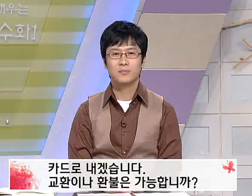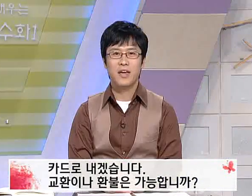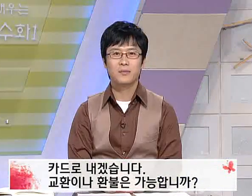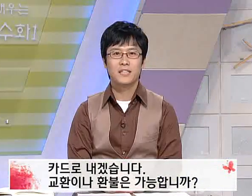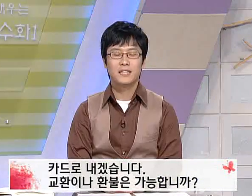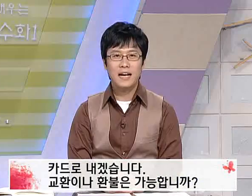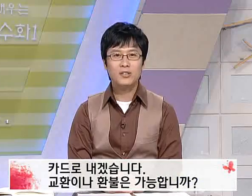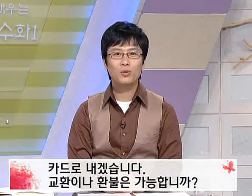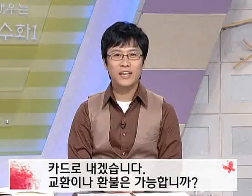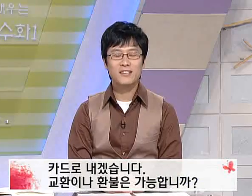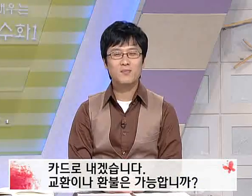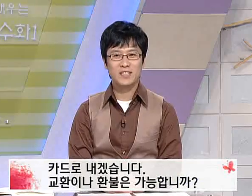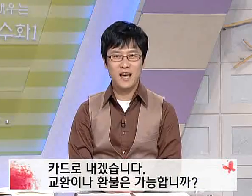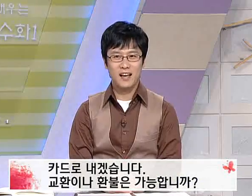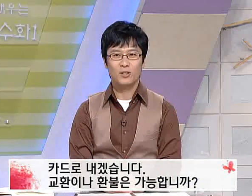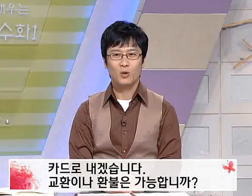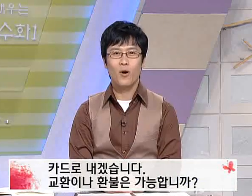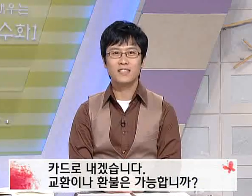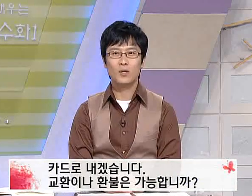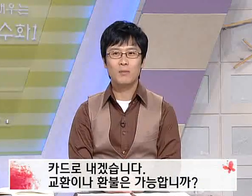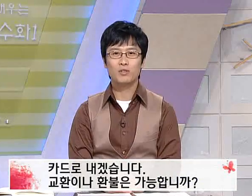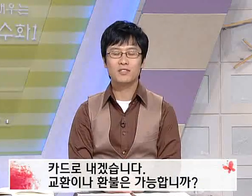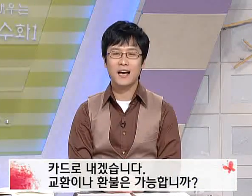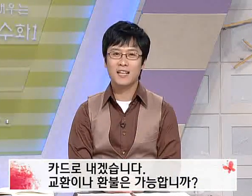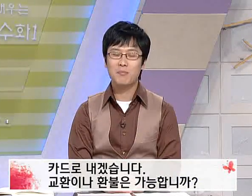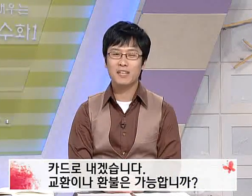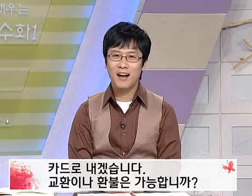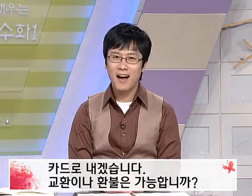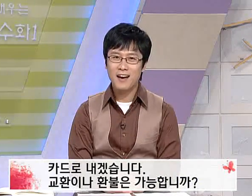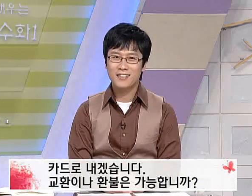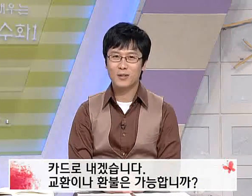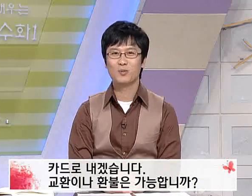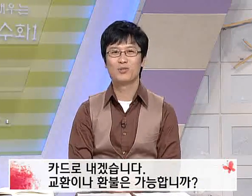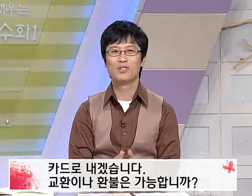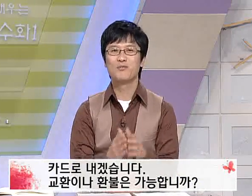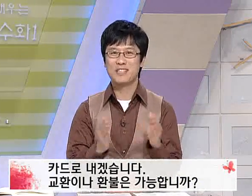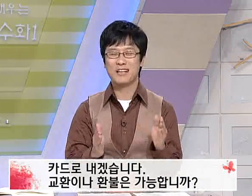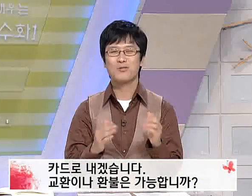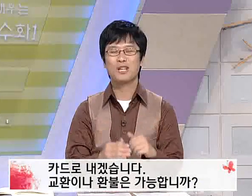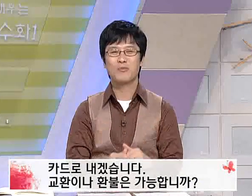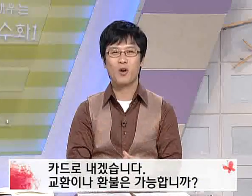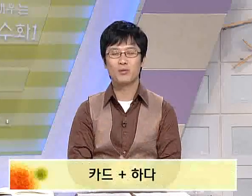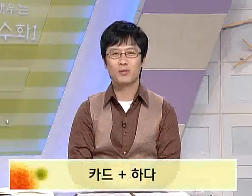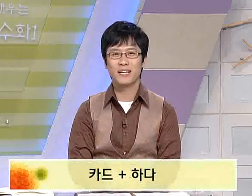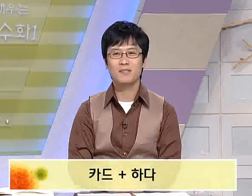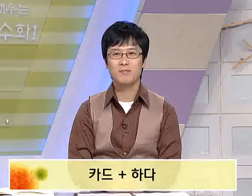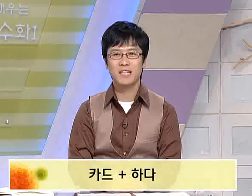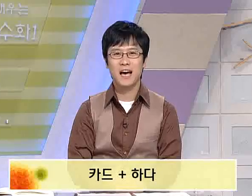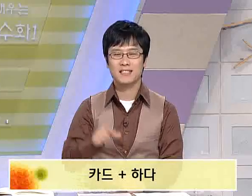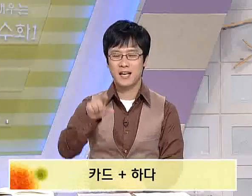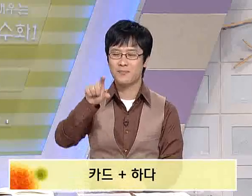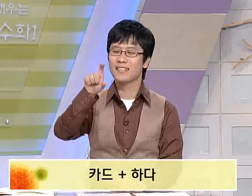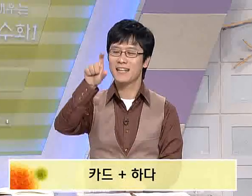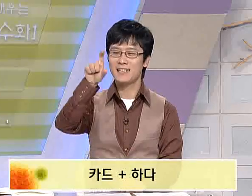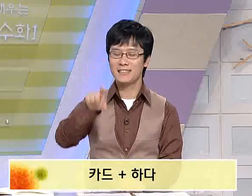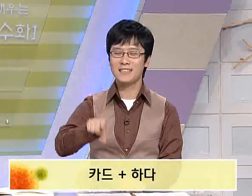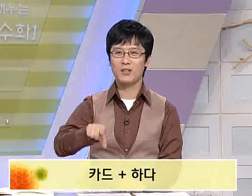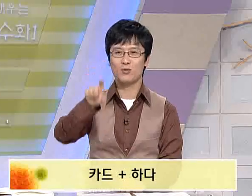네. 카드로 내겠습니다. 교환이나 환불은 가능합니까? 라고 묻는 문장. 수화로 배워보도록 하겠습니다. 자. 카드라는